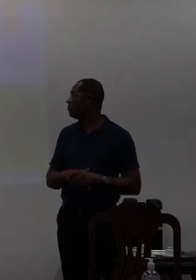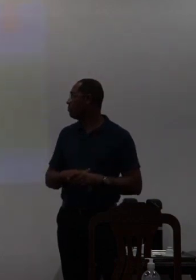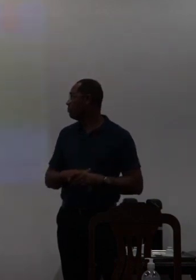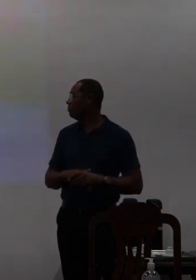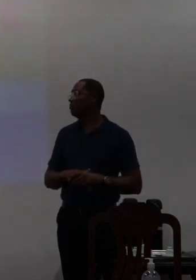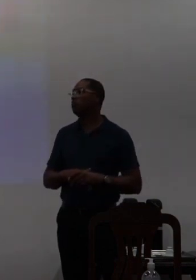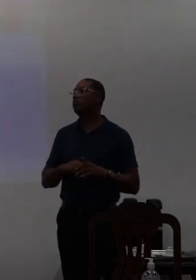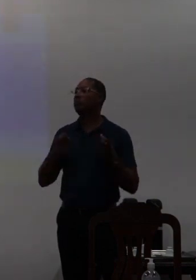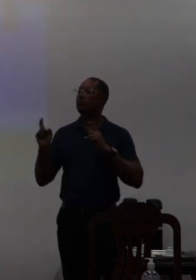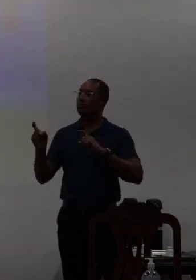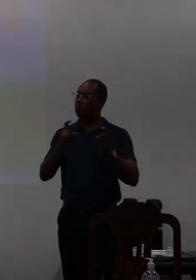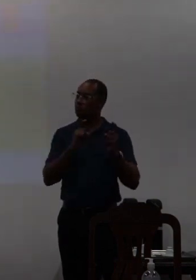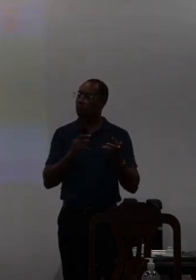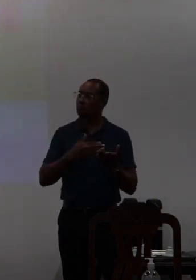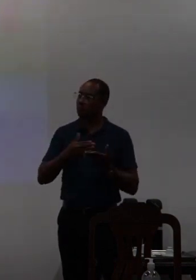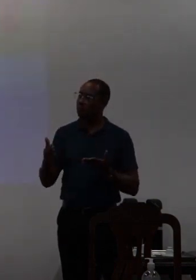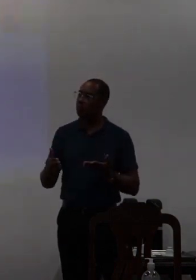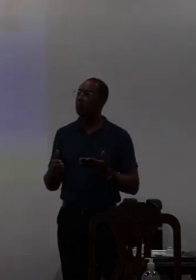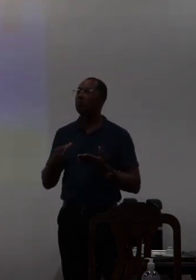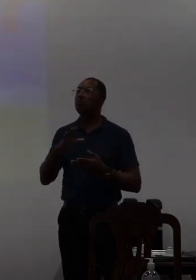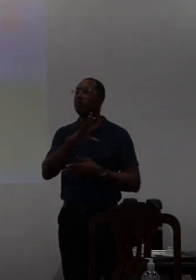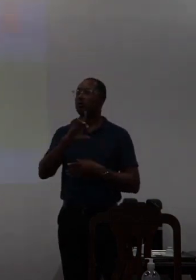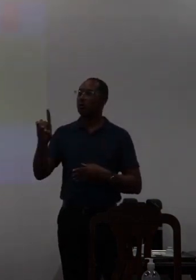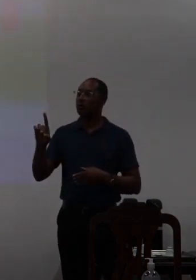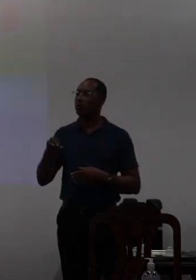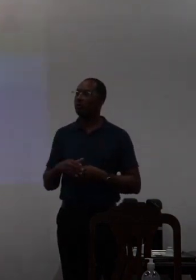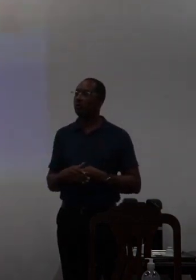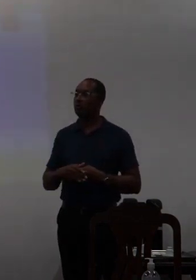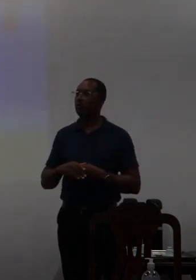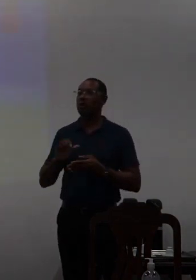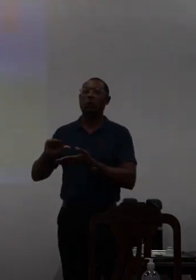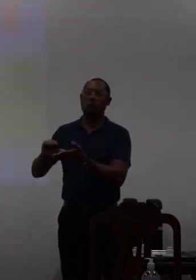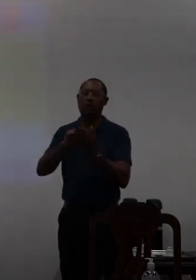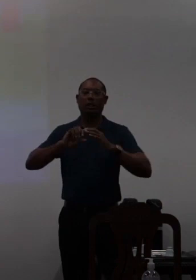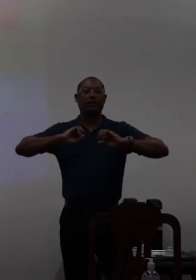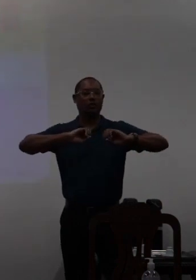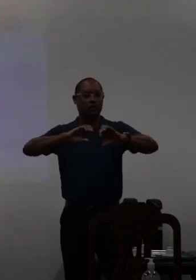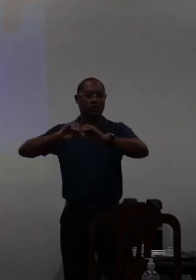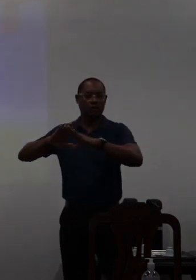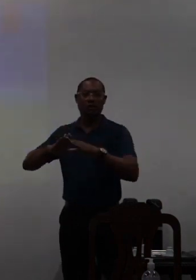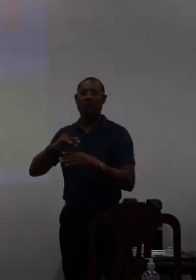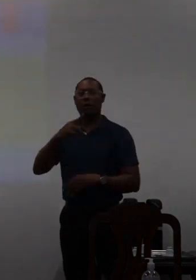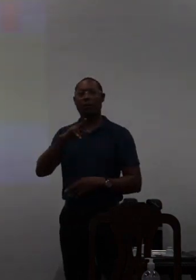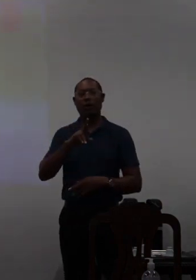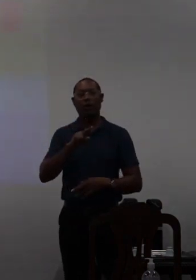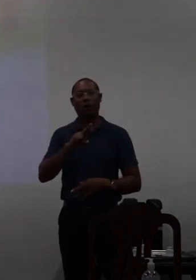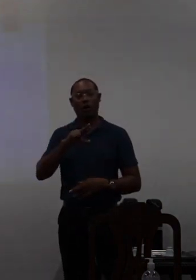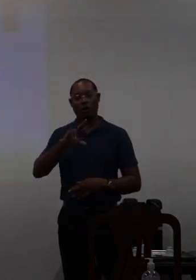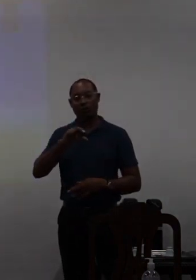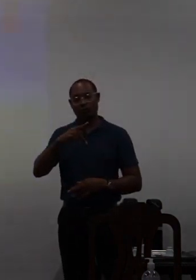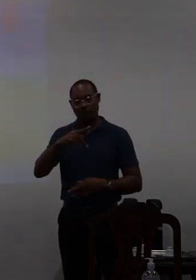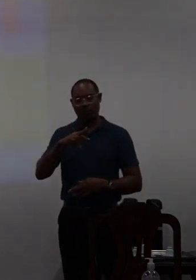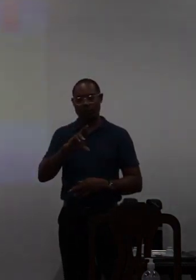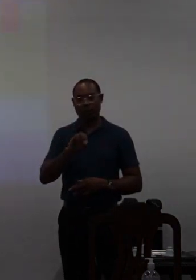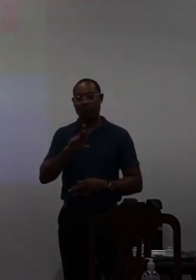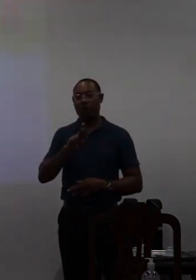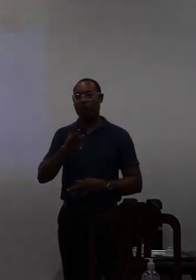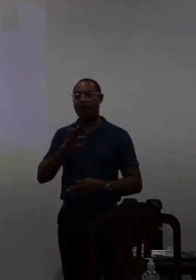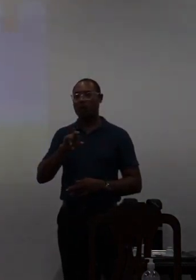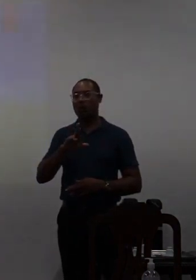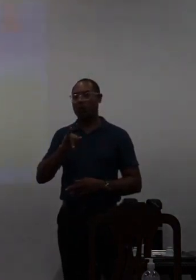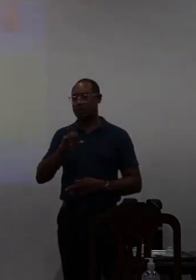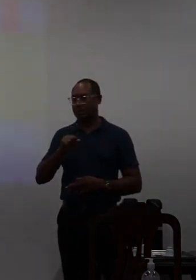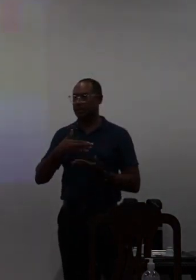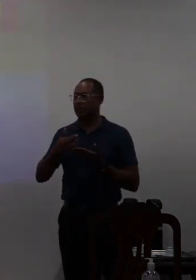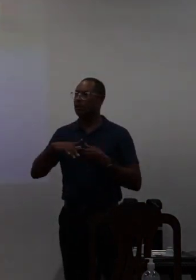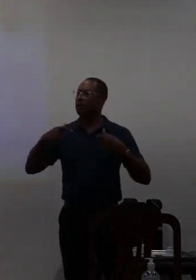hora que a gente for discutir com as coordenações com os centros de ensino e com as proletorias então assim principalmente